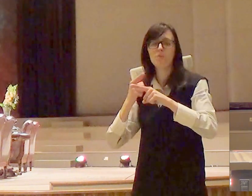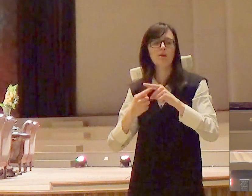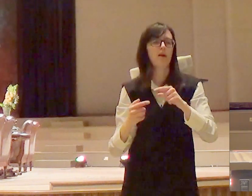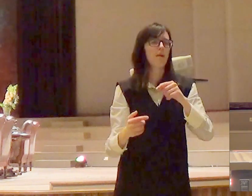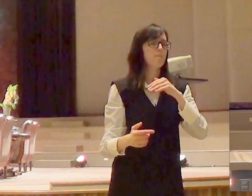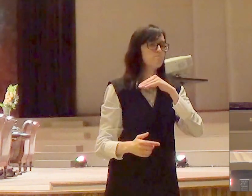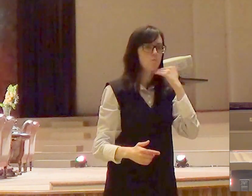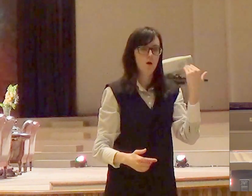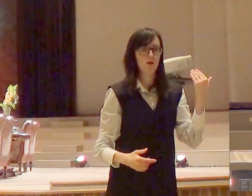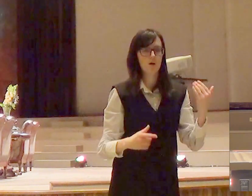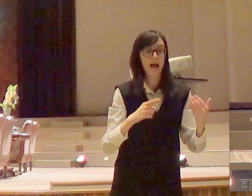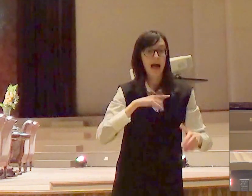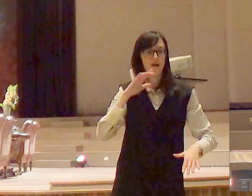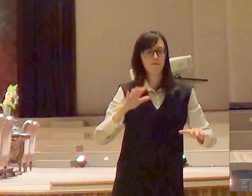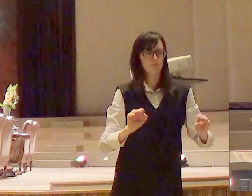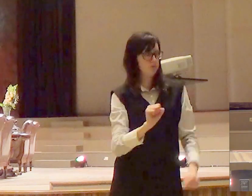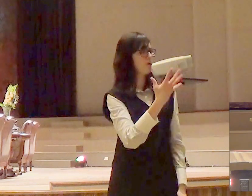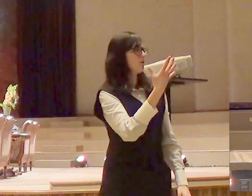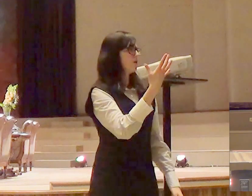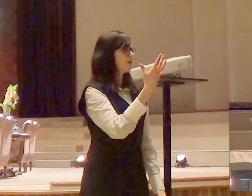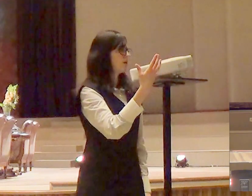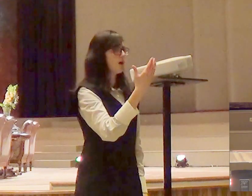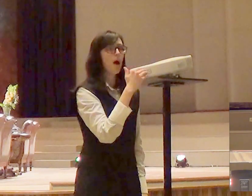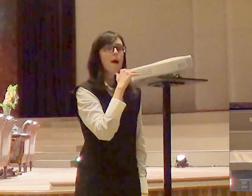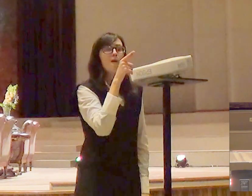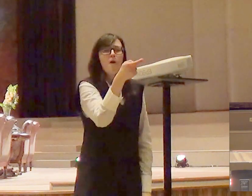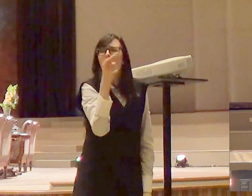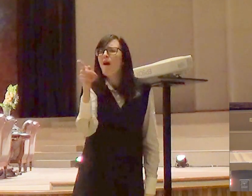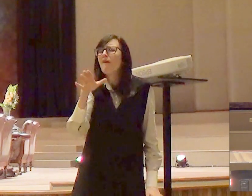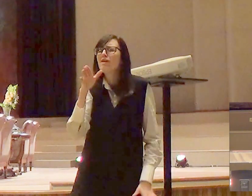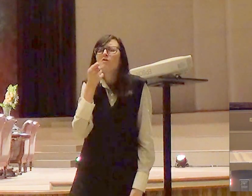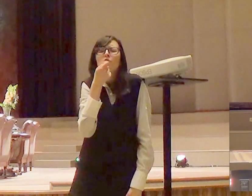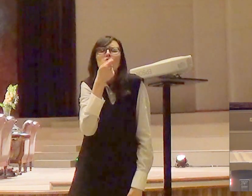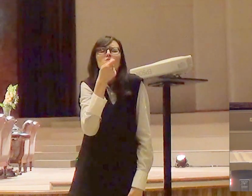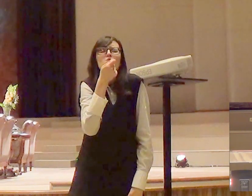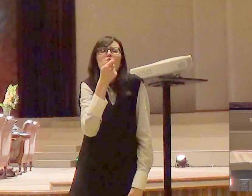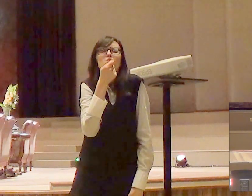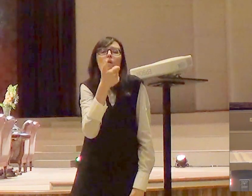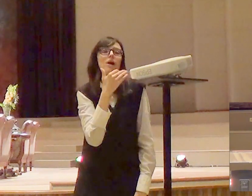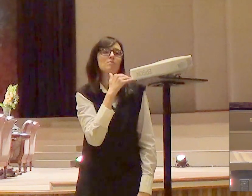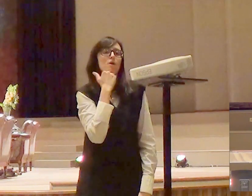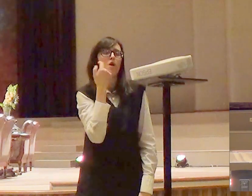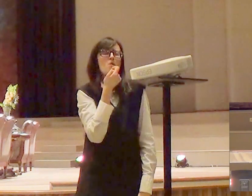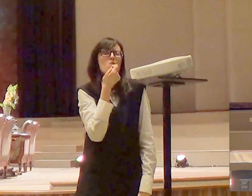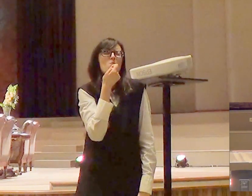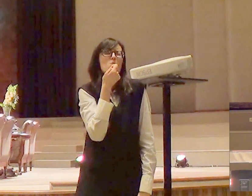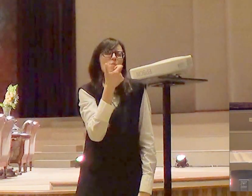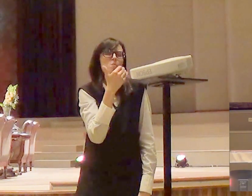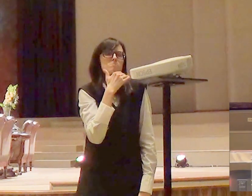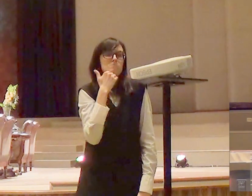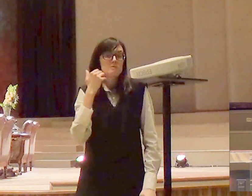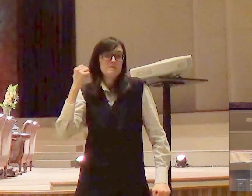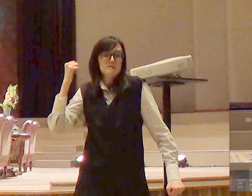chegou no teu pé mas não chegou lá porque tinha alguém orando por você